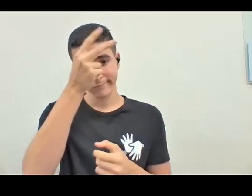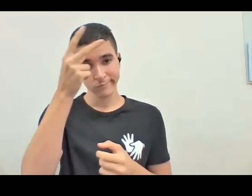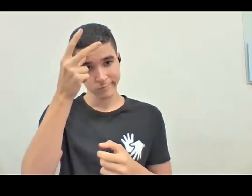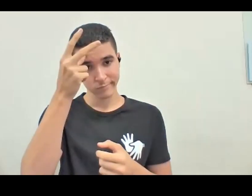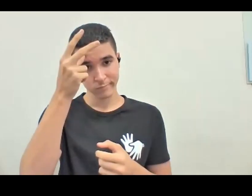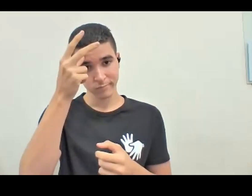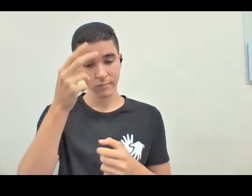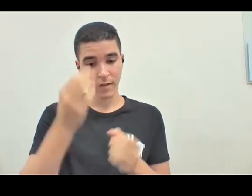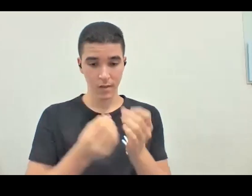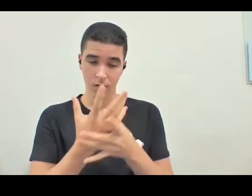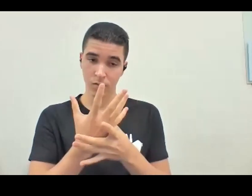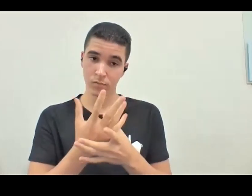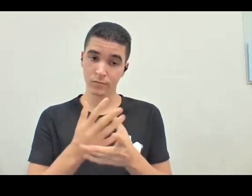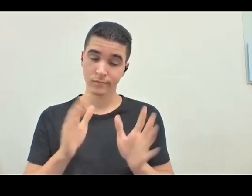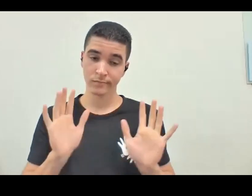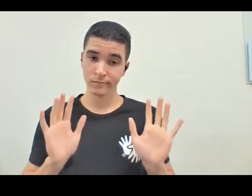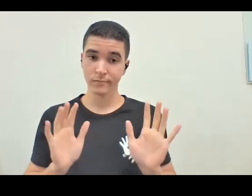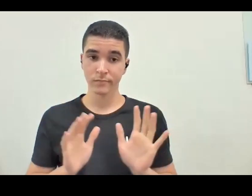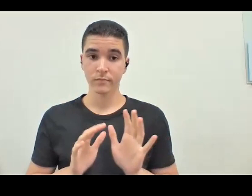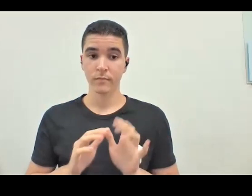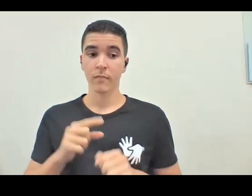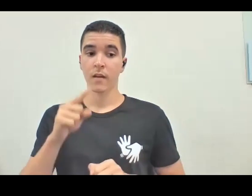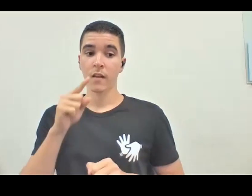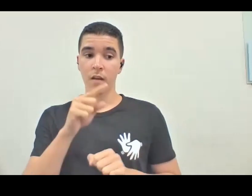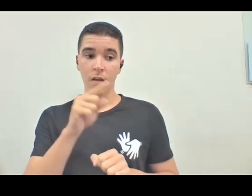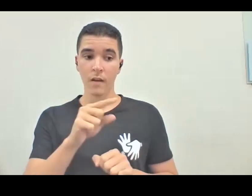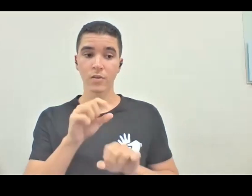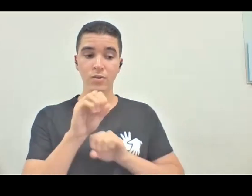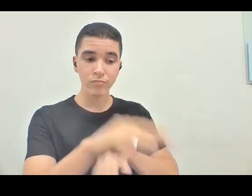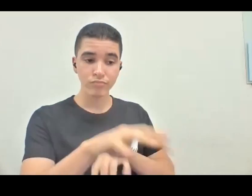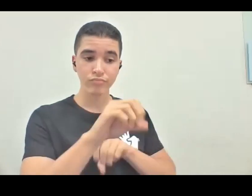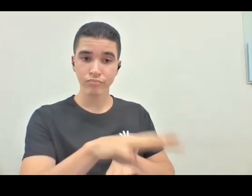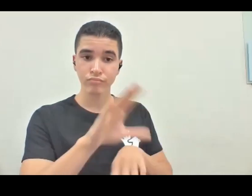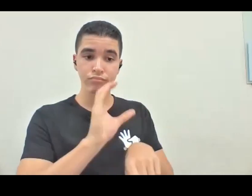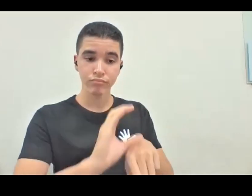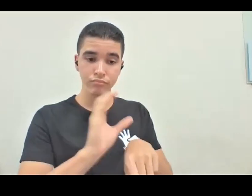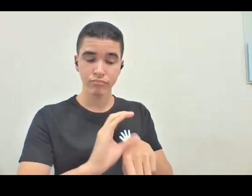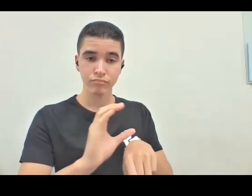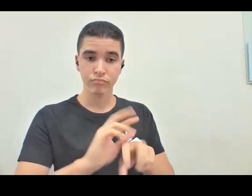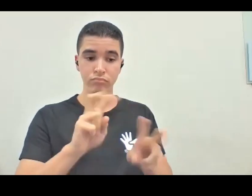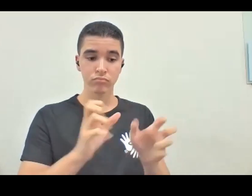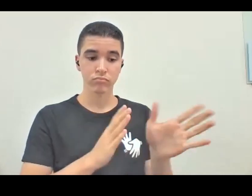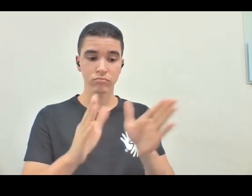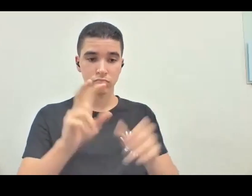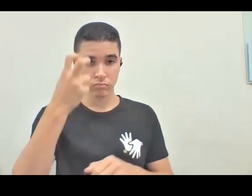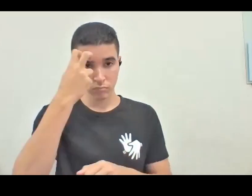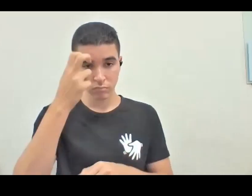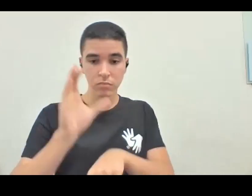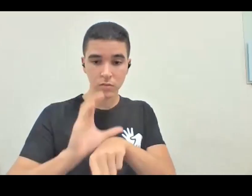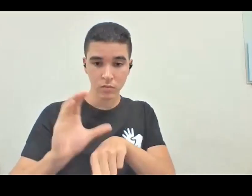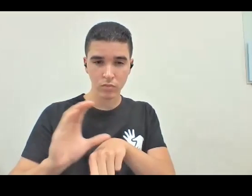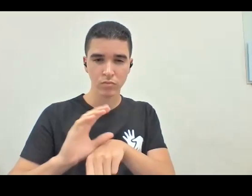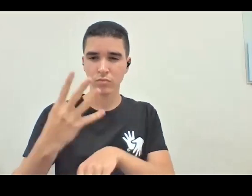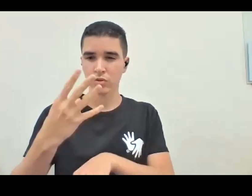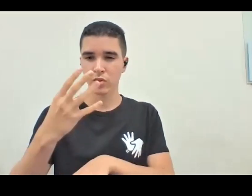o que que acontecia ali? A gente dava cursos de noções gerais sobre acessibilidade cultural, e também cursos de quarenta